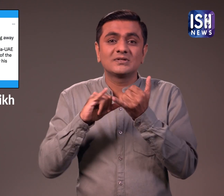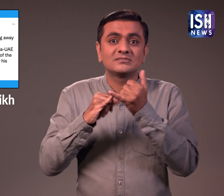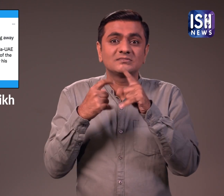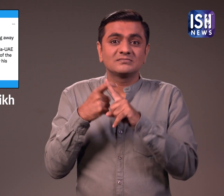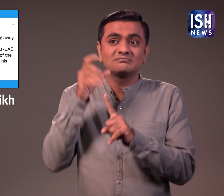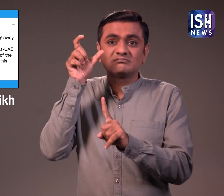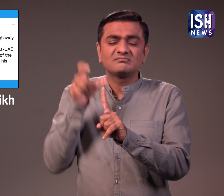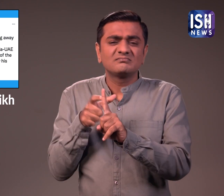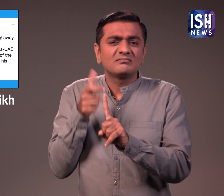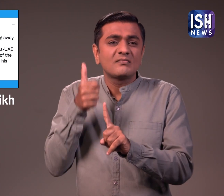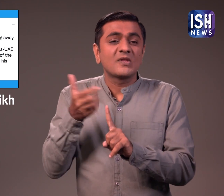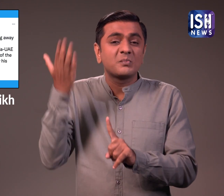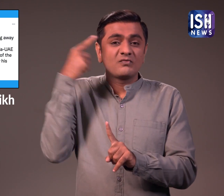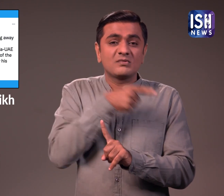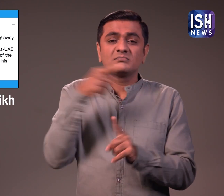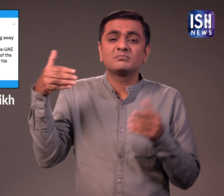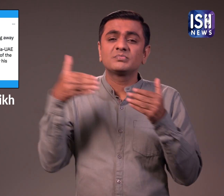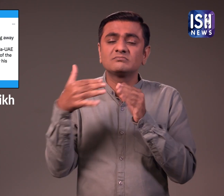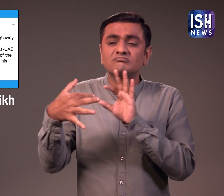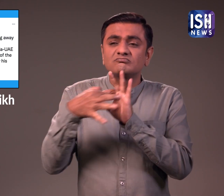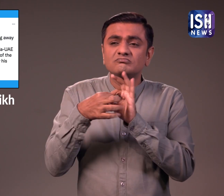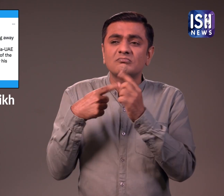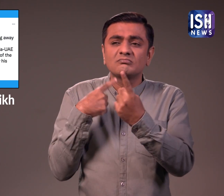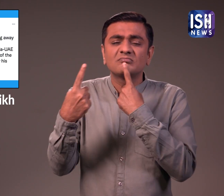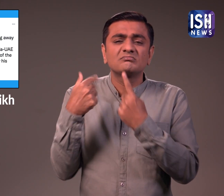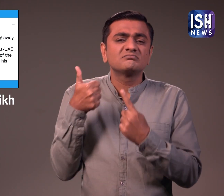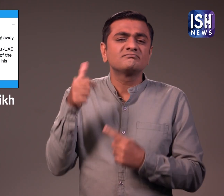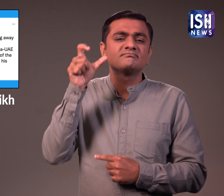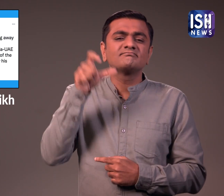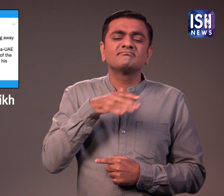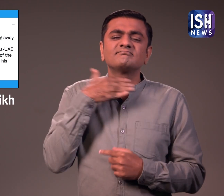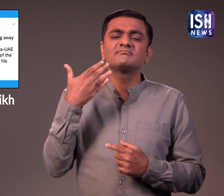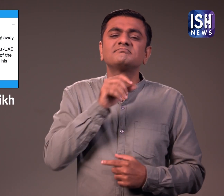मोदी ने उनकी पिछली मुलाकात और उनके अच्छे संबंद को याद किया